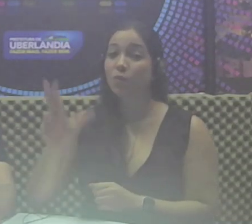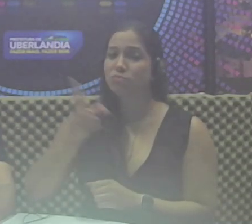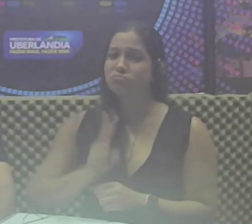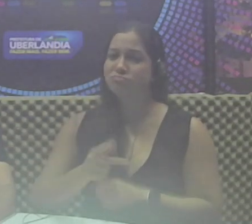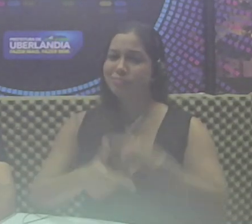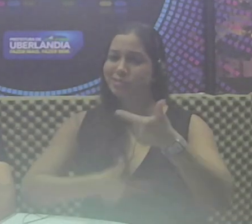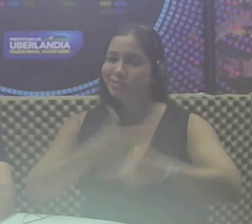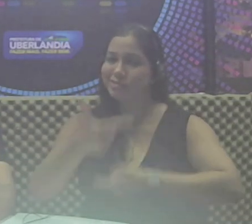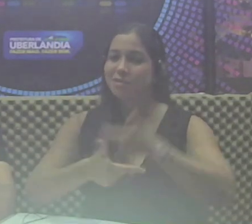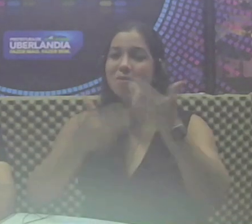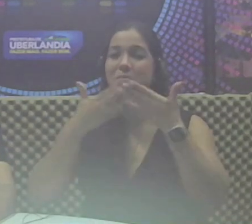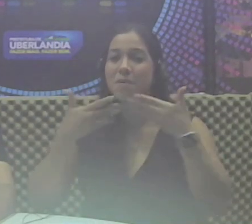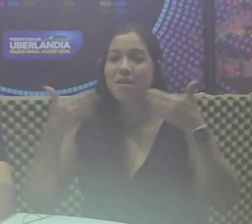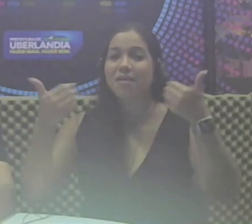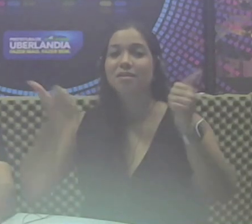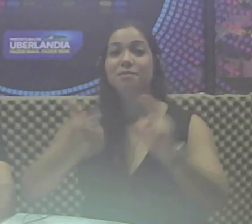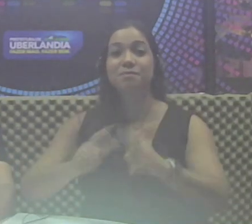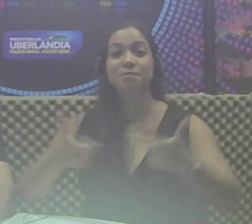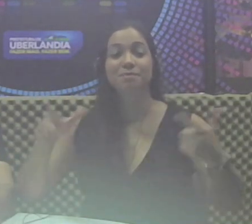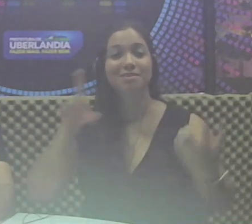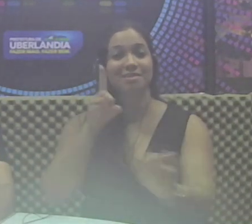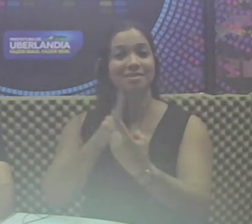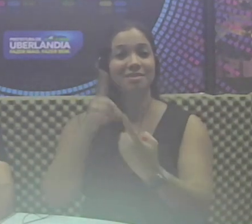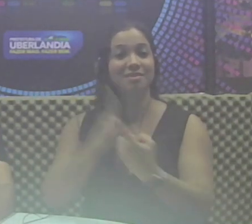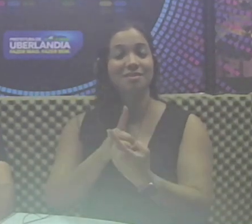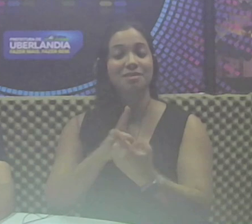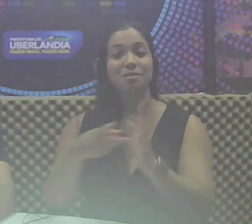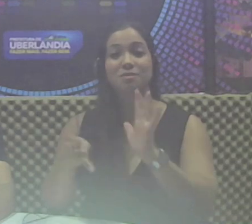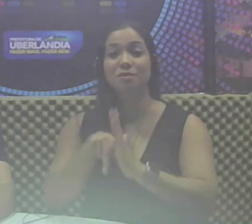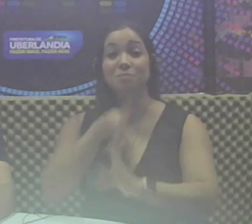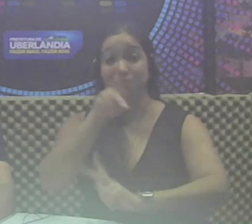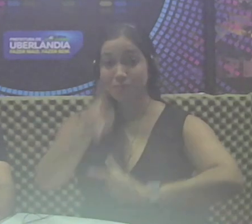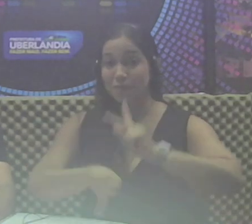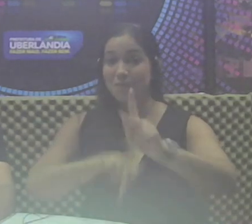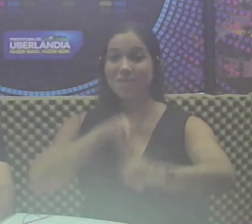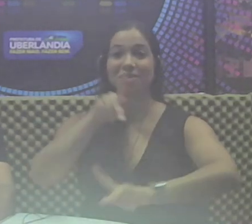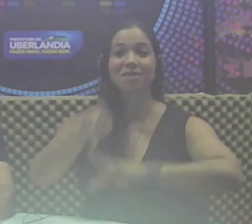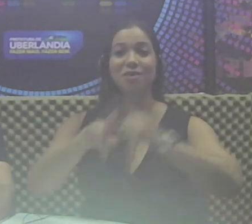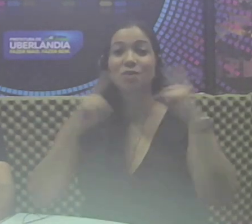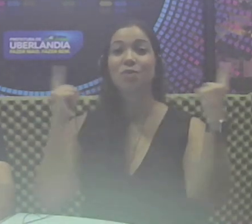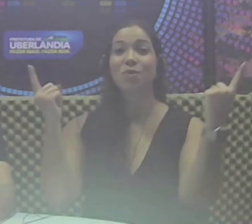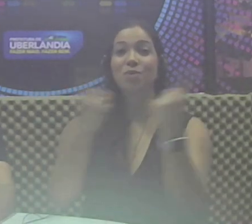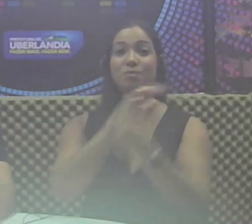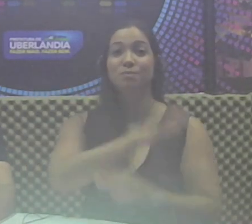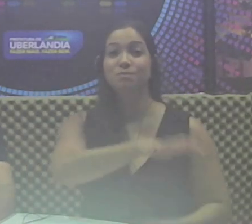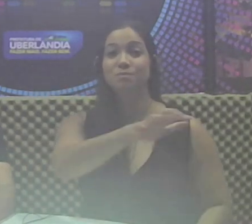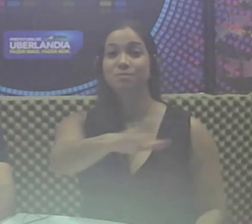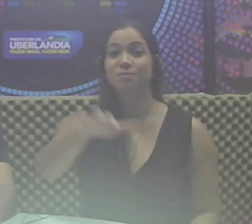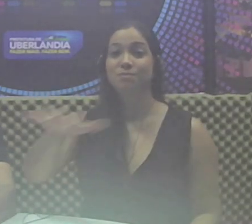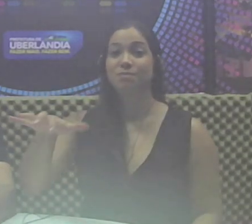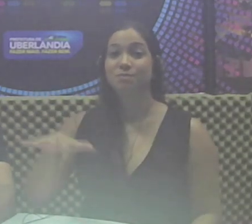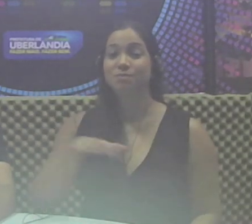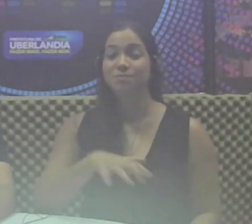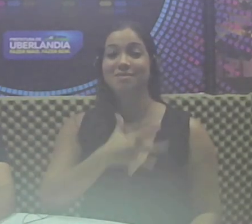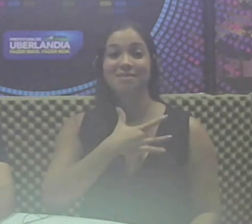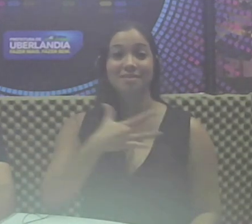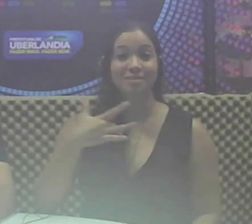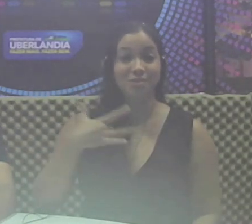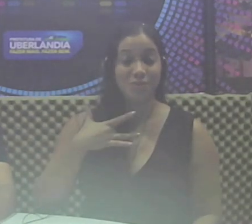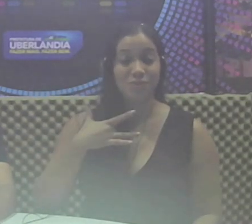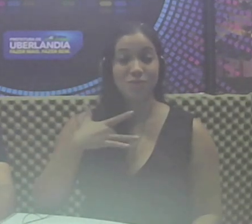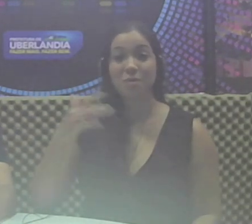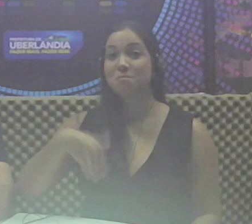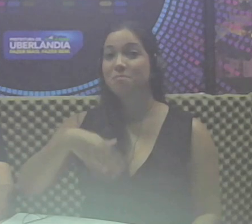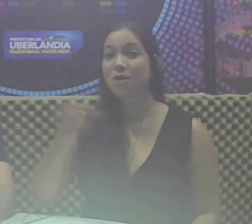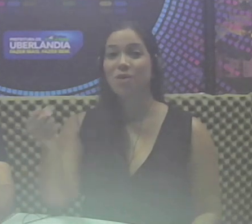trabalha para melhorar e ampliar o atendimento oferecido à população em todos os setores. Na saúde, uma das mais